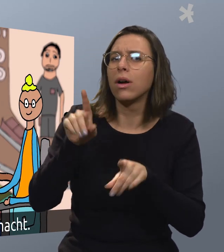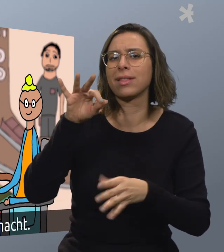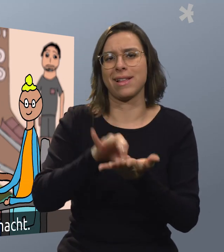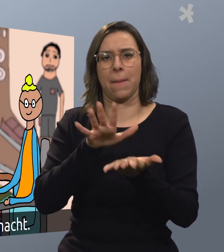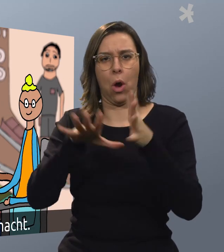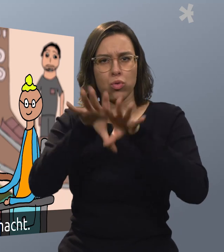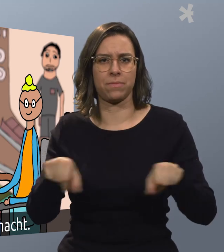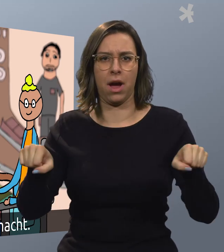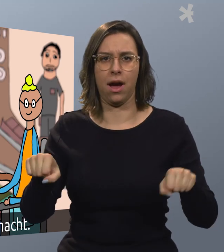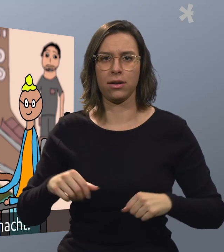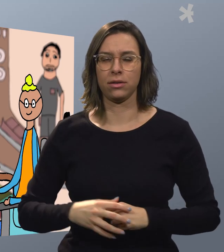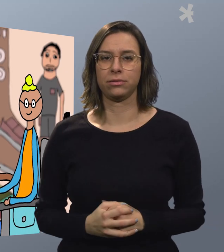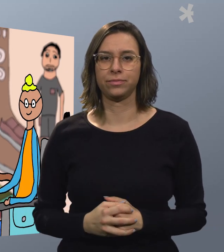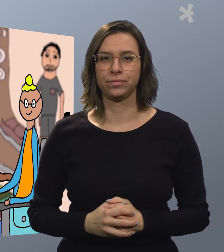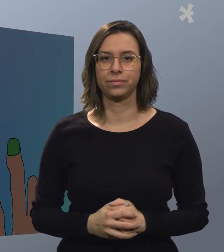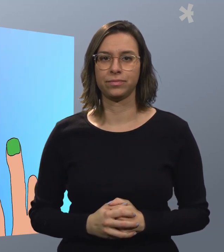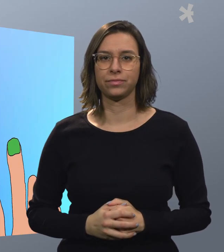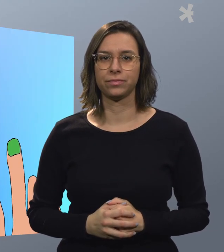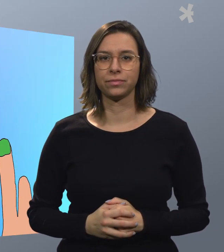und einen Termin ausgemacht.